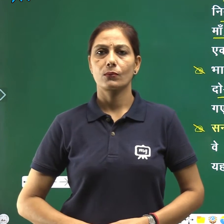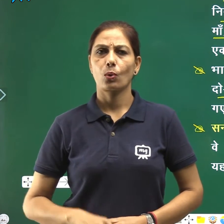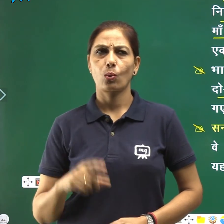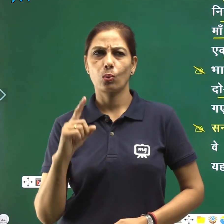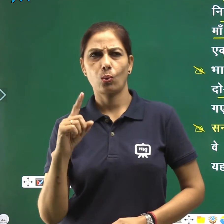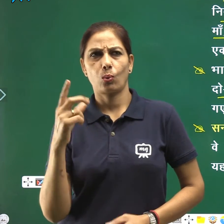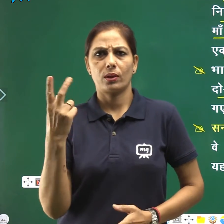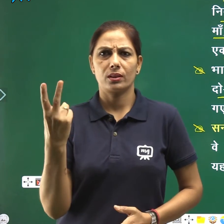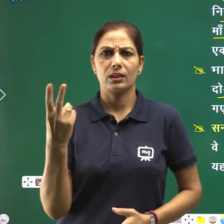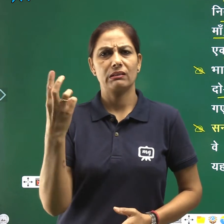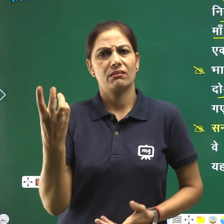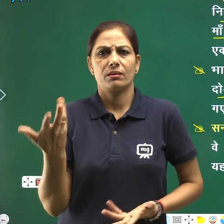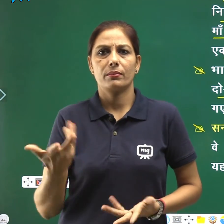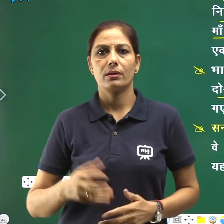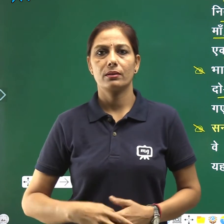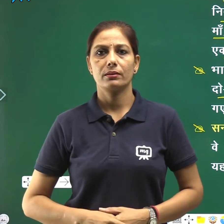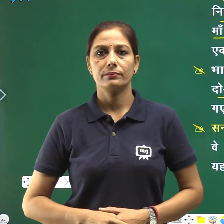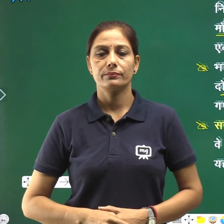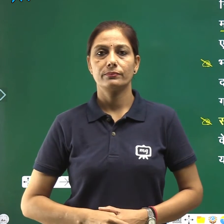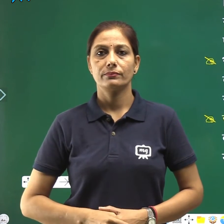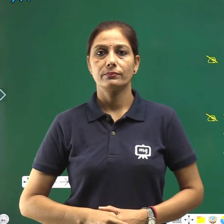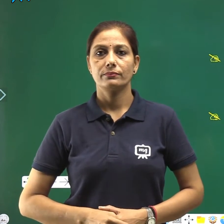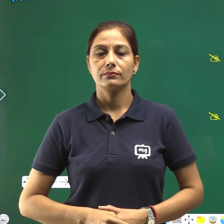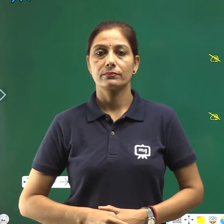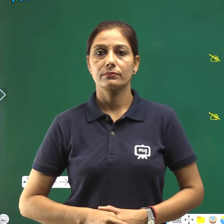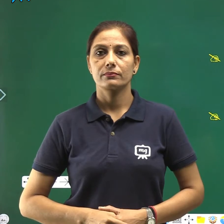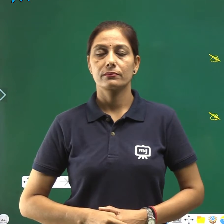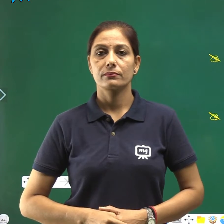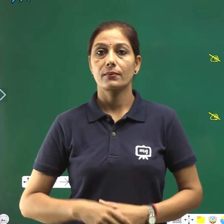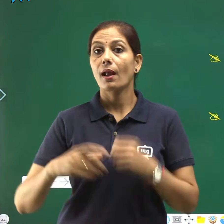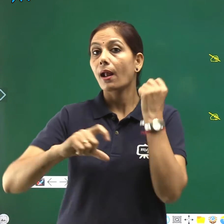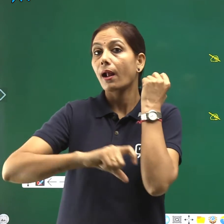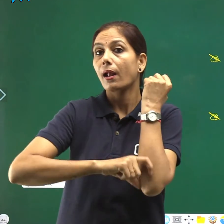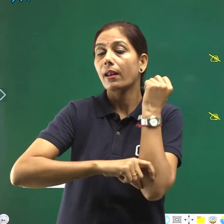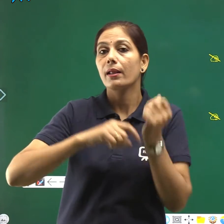बार ही बेल्जियम गए थे